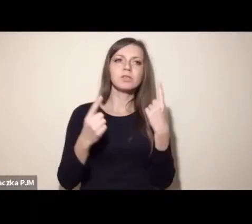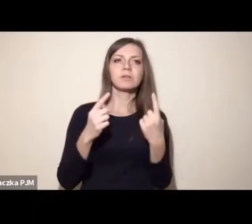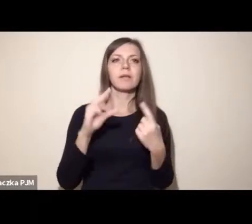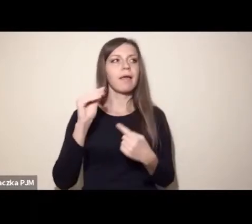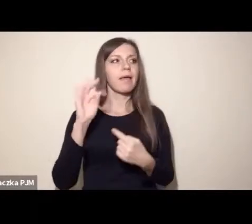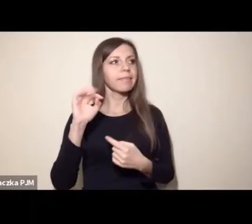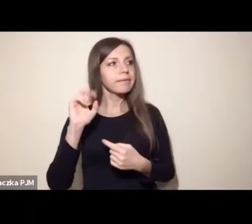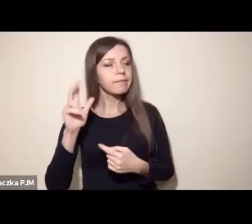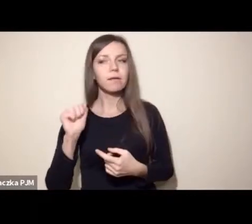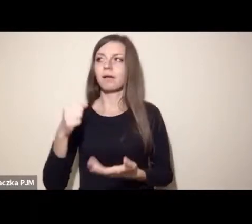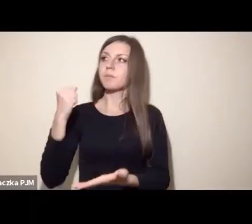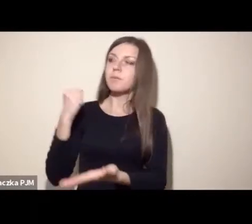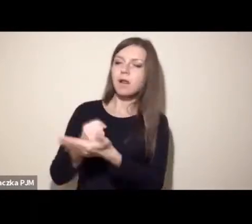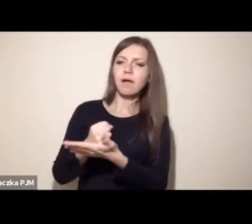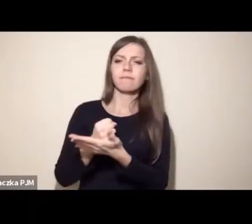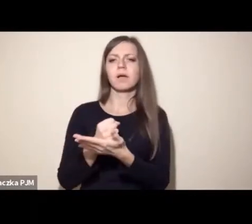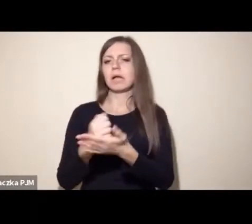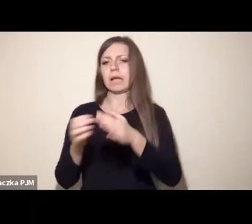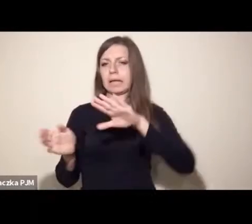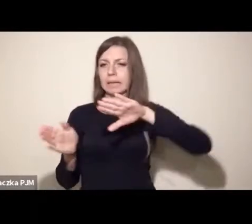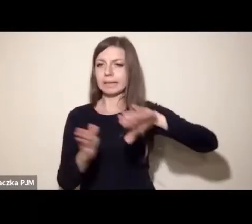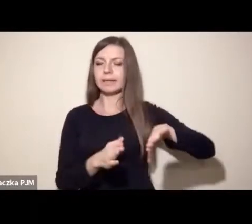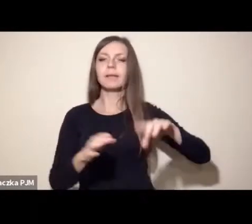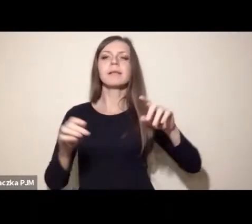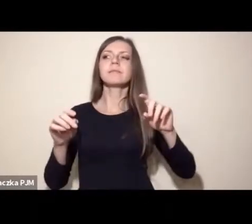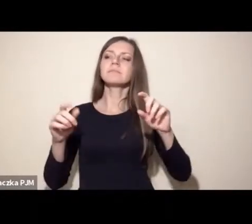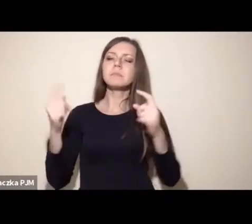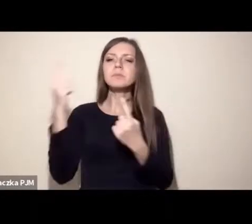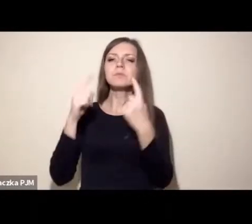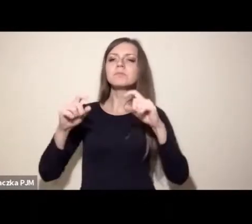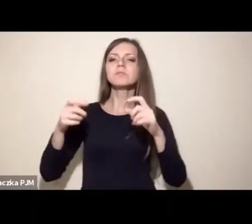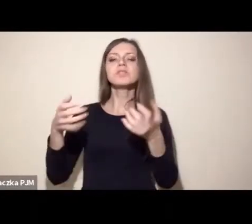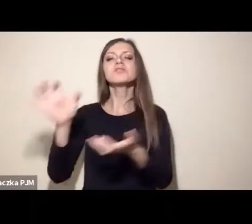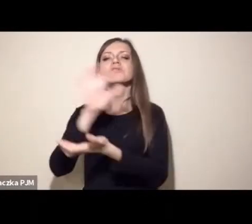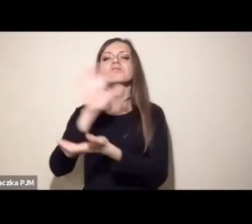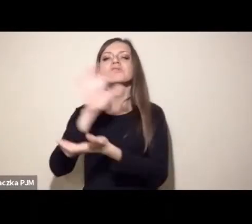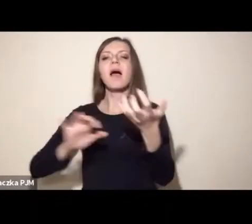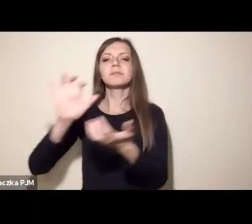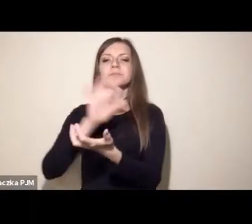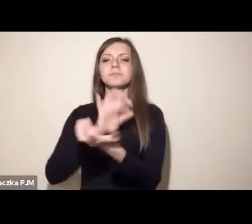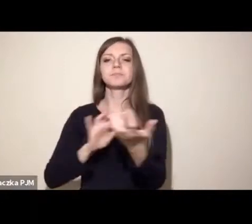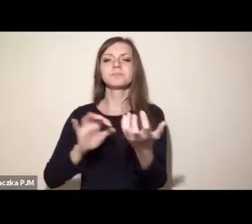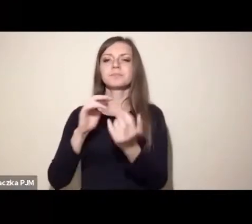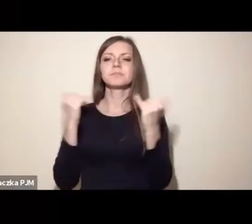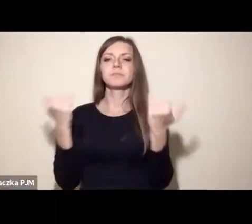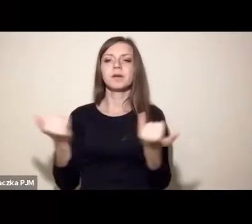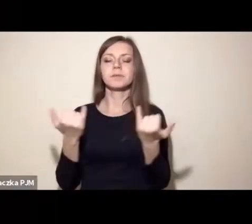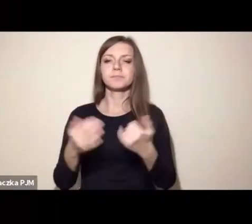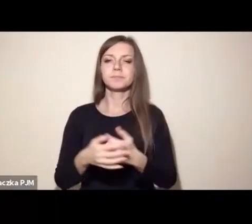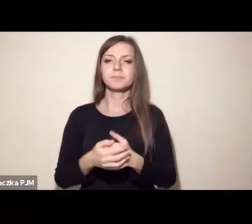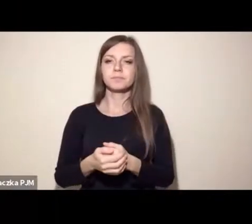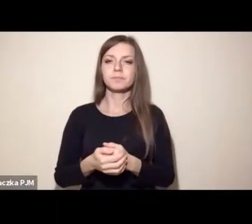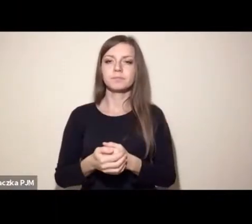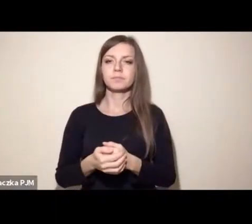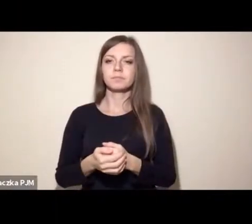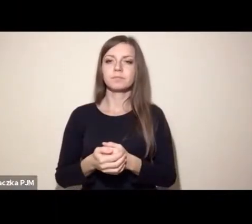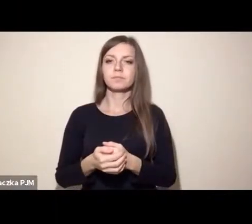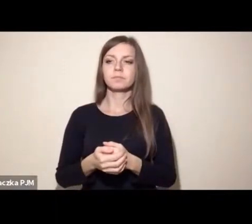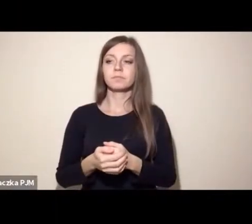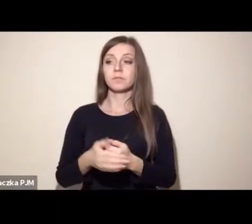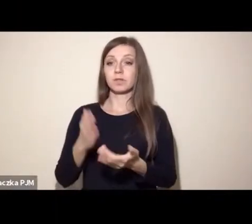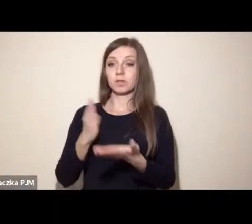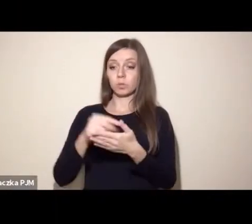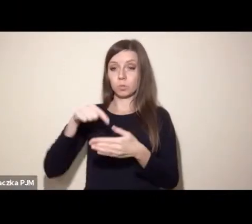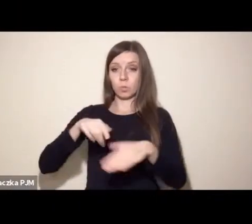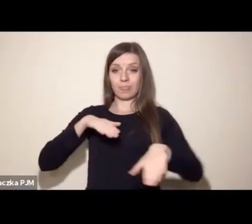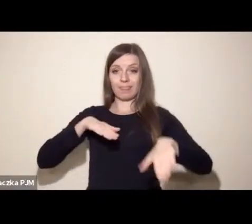również w praktyce, w skali globalnej, podkreślam, skali globalnej, a więc abstrahując od lokalnych